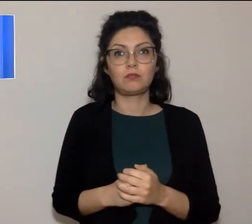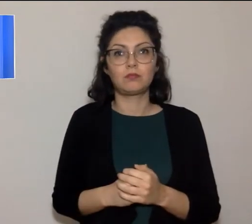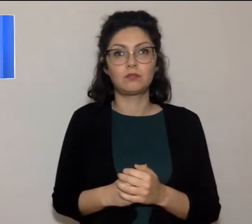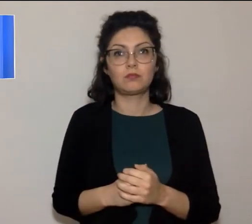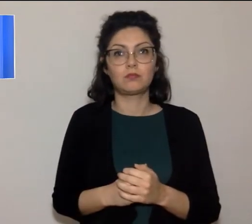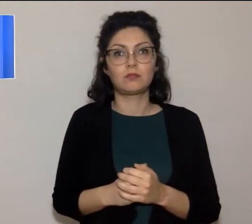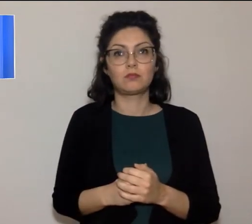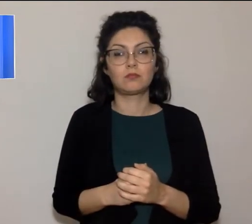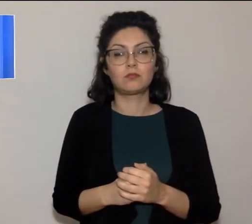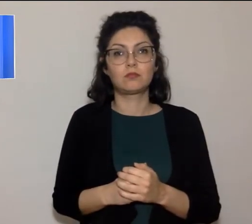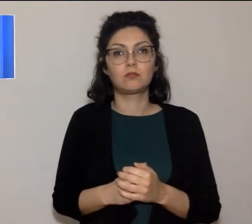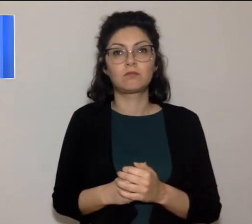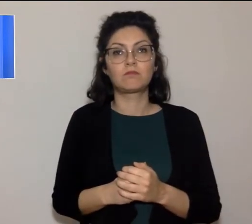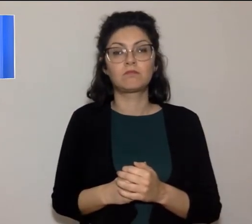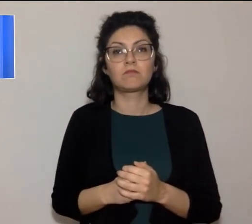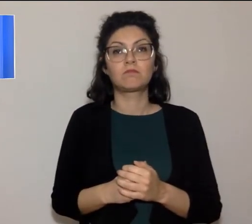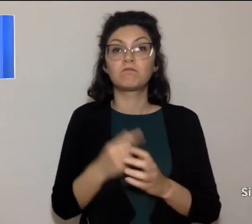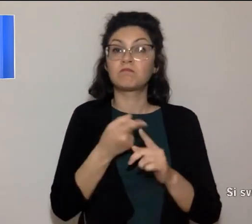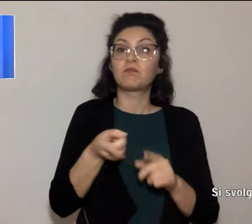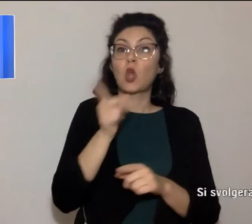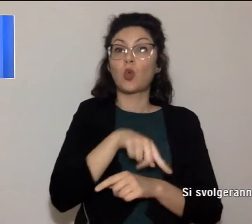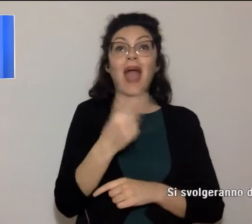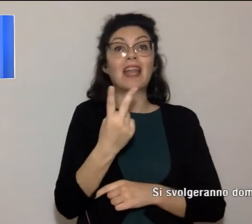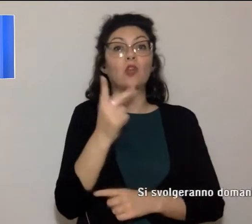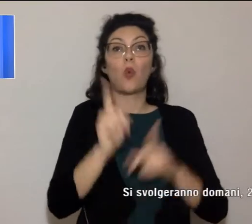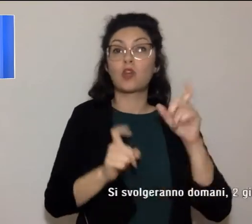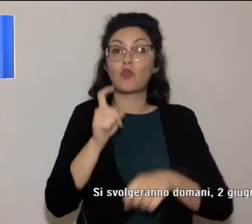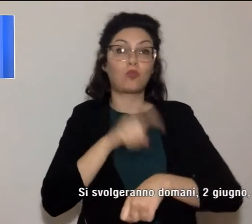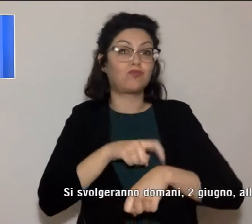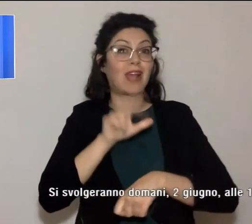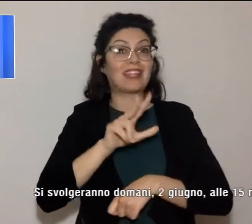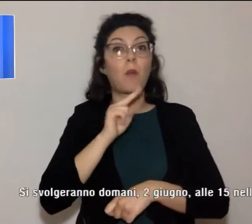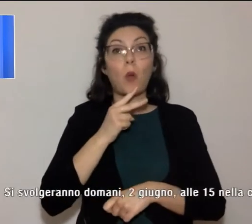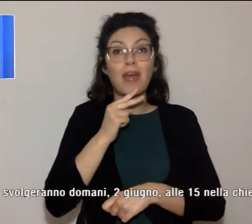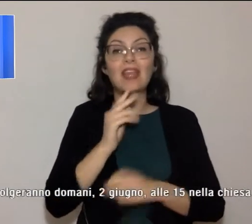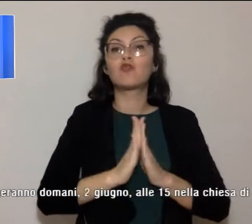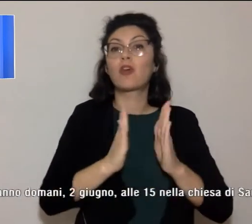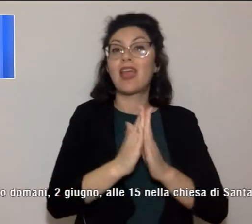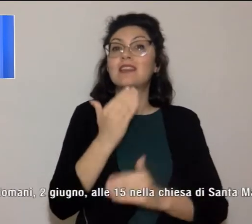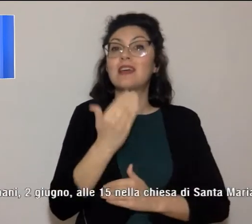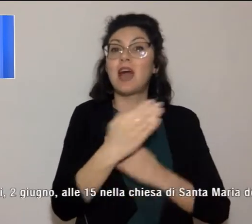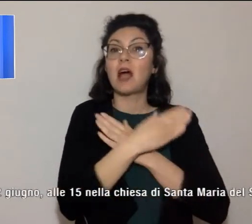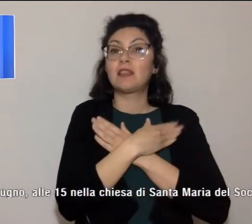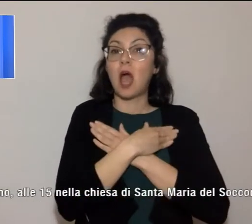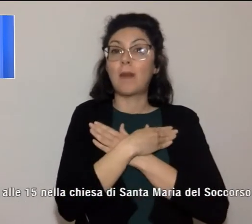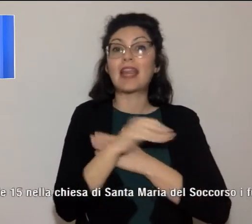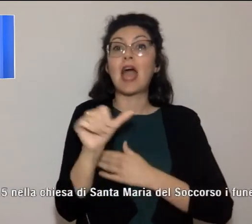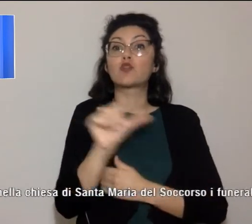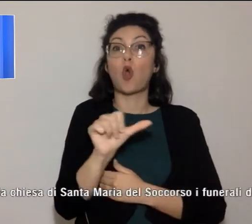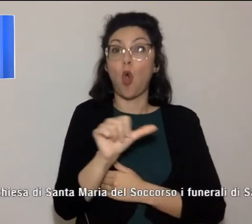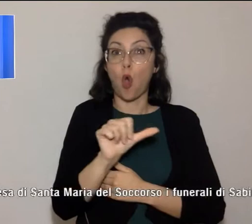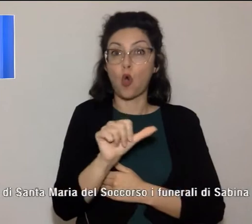Si svolgeranno domani 2 giugno alle 15 nella chiesa di Santa Maria del Soccorso i